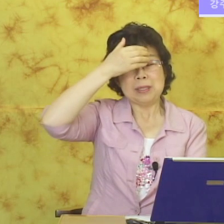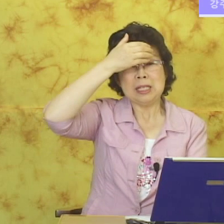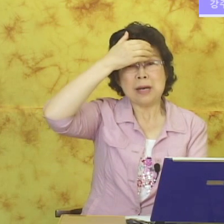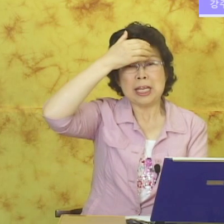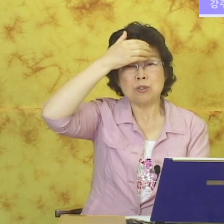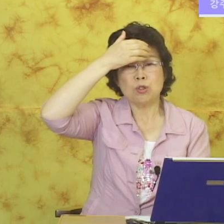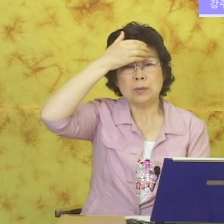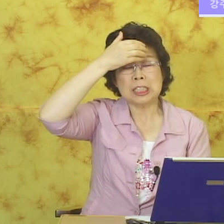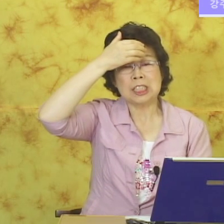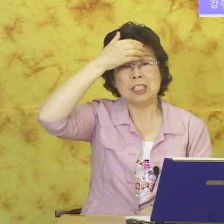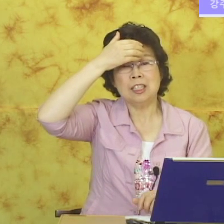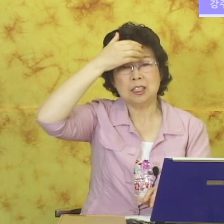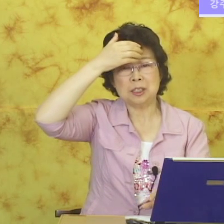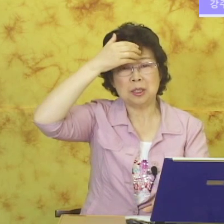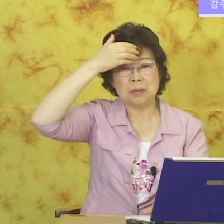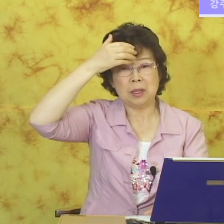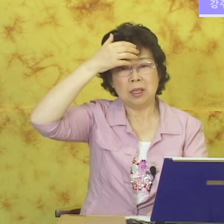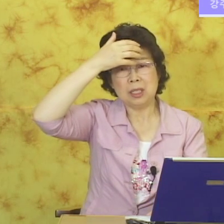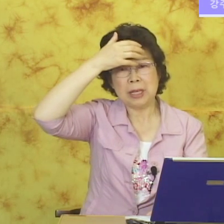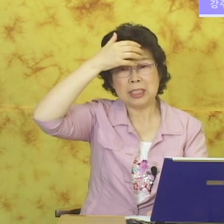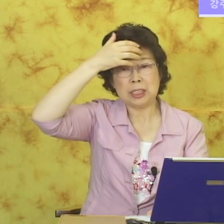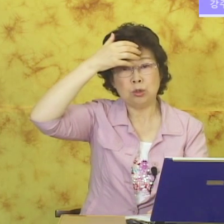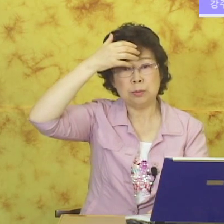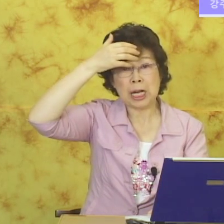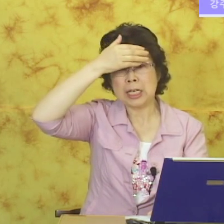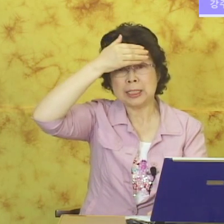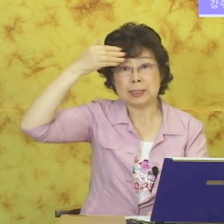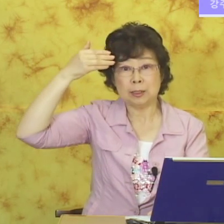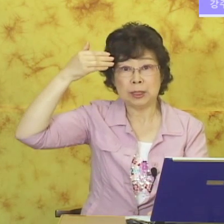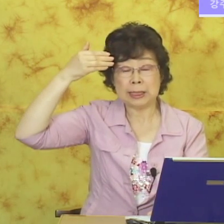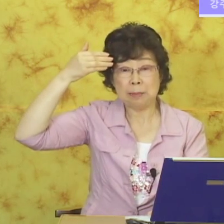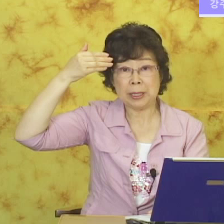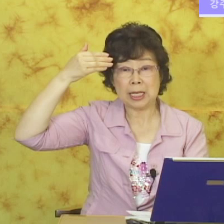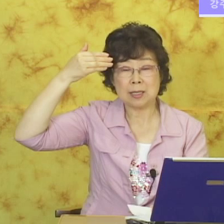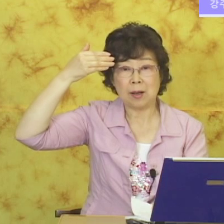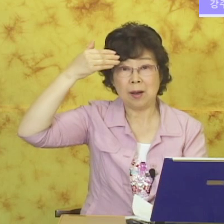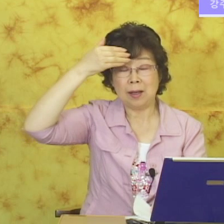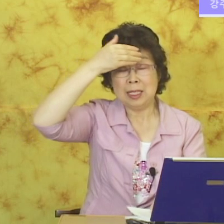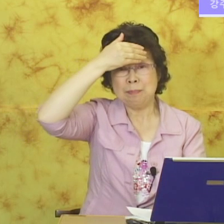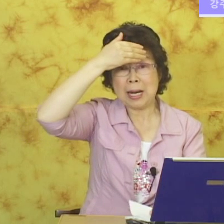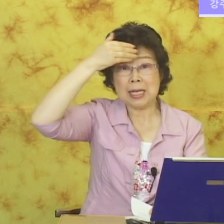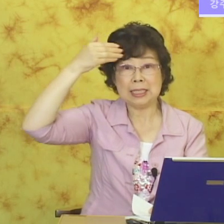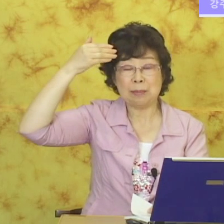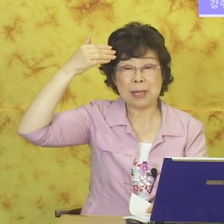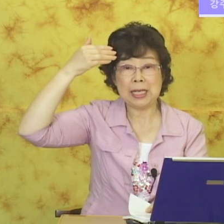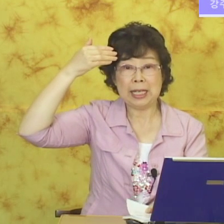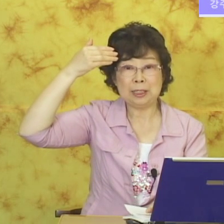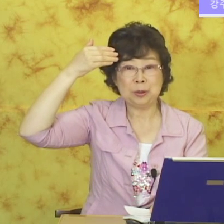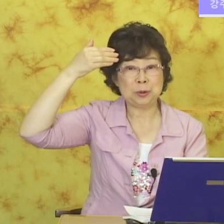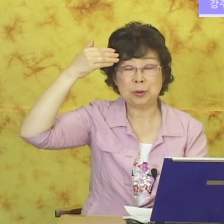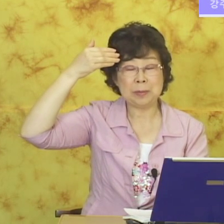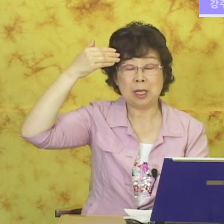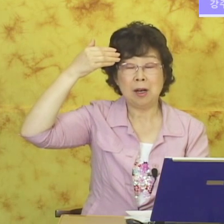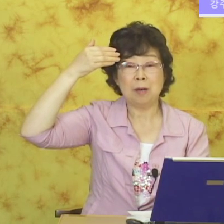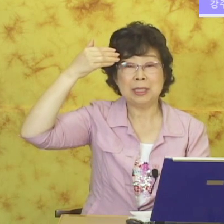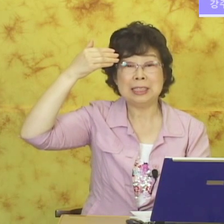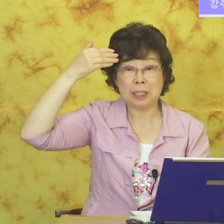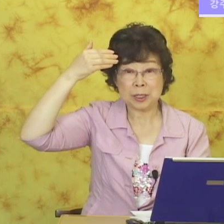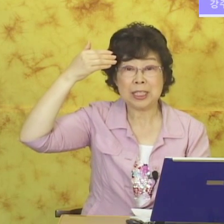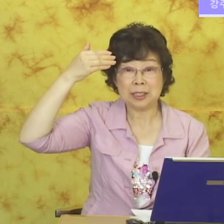이마에 주름을 긁는 것처럼요. 이마에 이제 주름을 아까는 짧게 해서 빨리 재빨리 해가지고 주름이 없는 청년